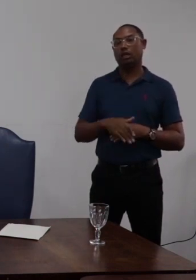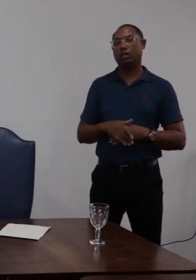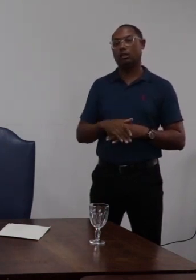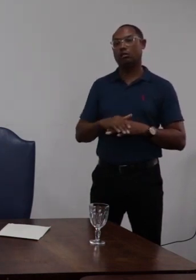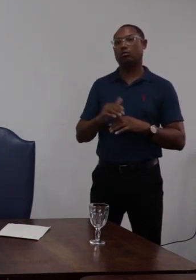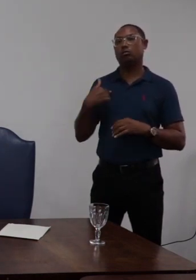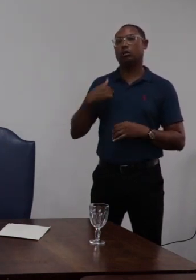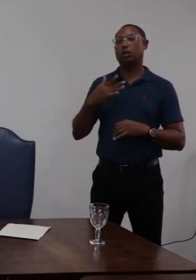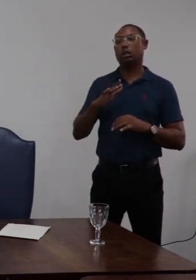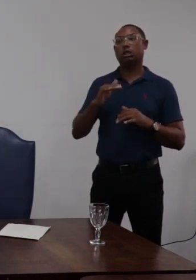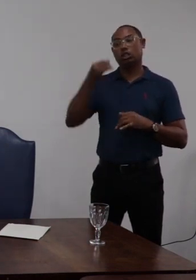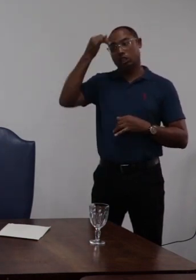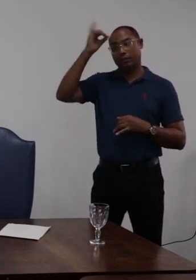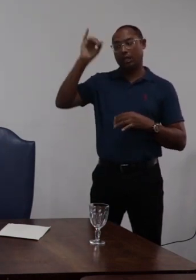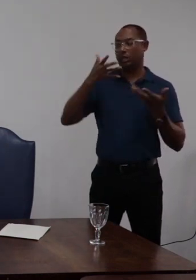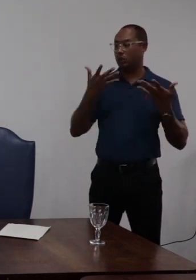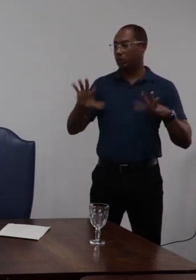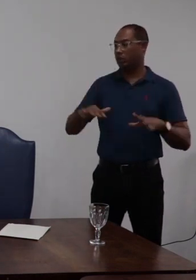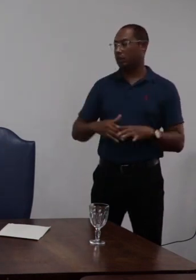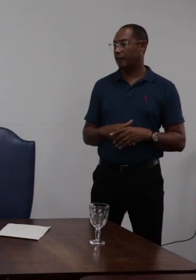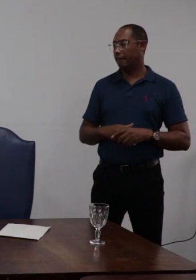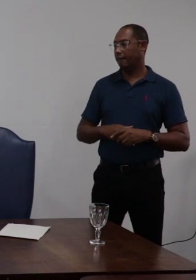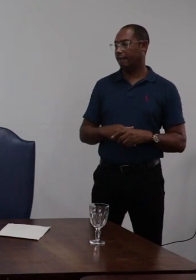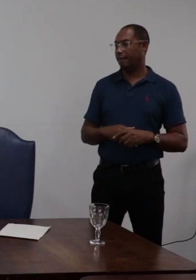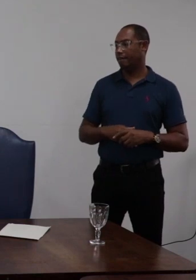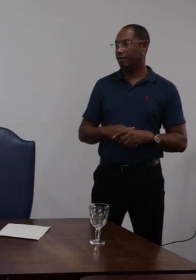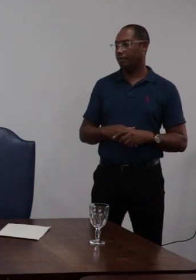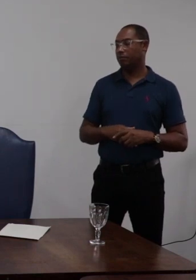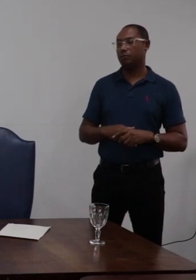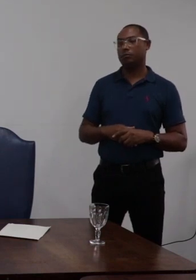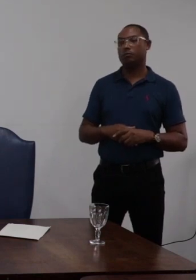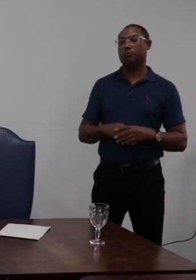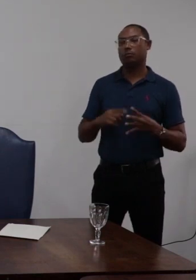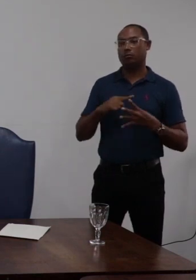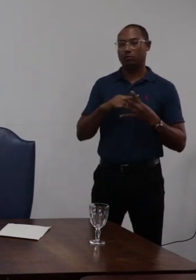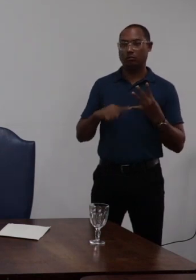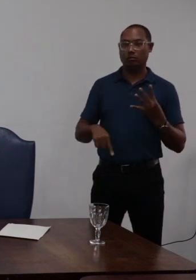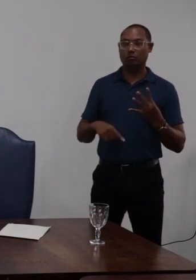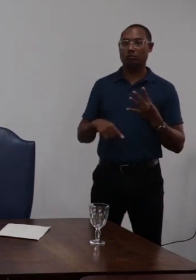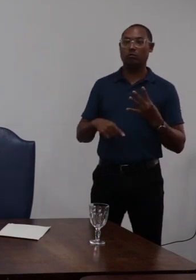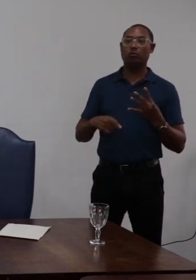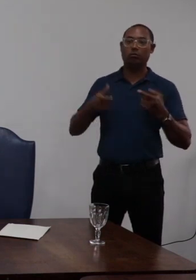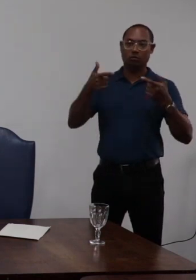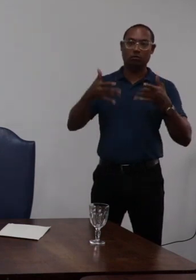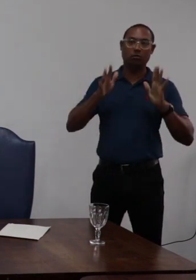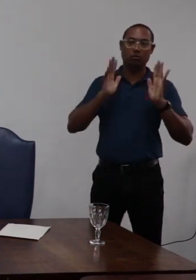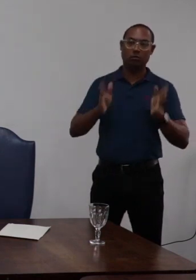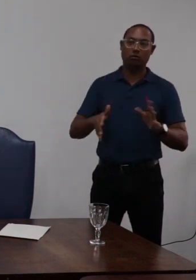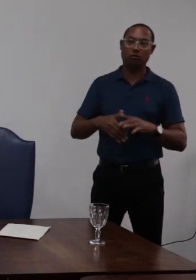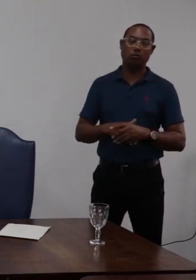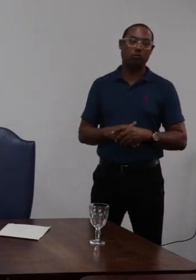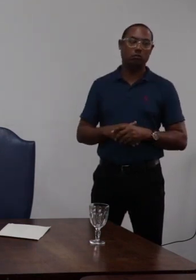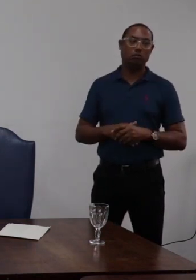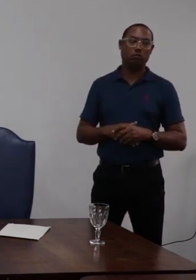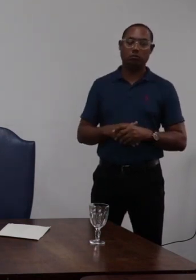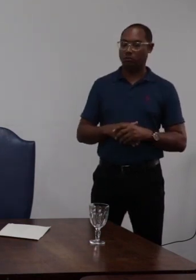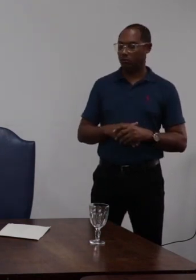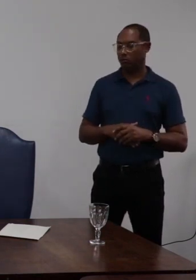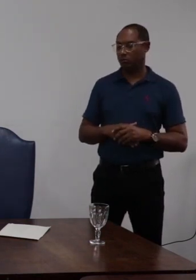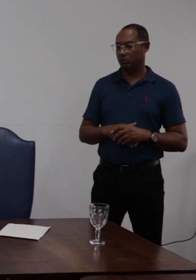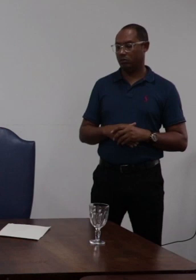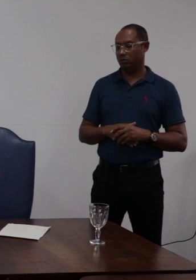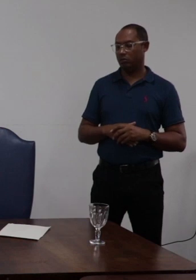impedimento então nós estamos considerando aqui esse impedimento no caso específico pelos argumentos apresentados pelo servidor